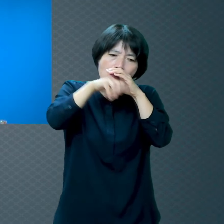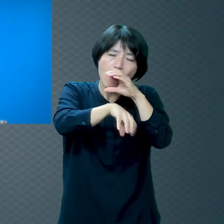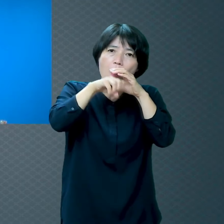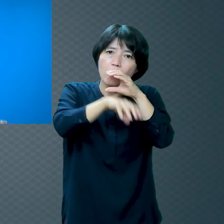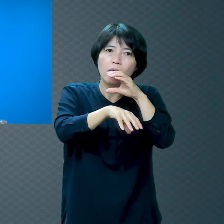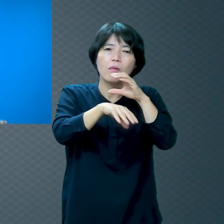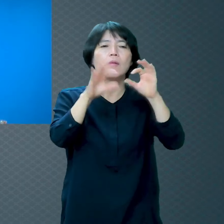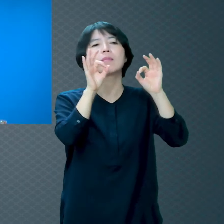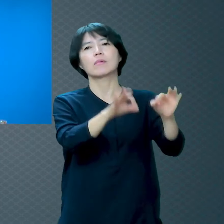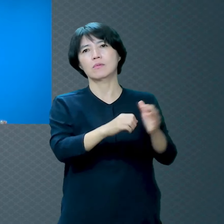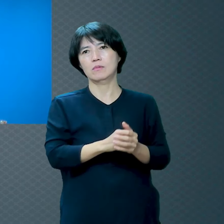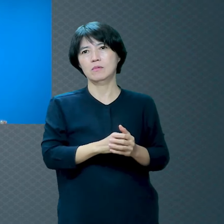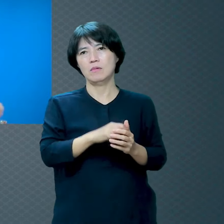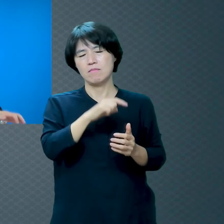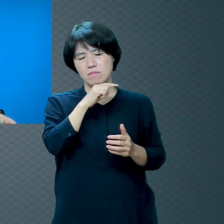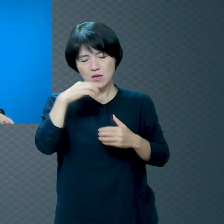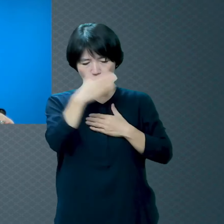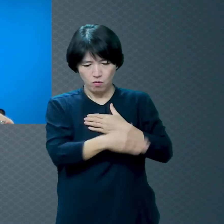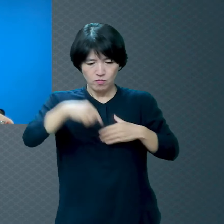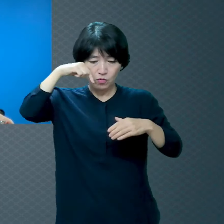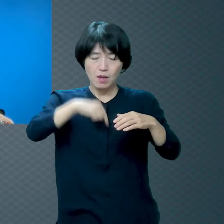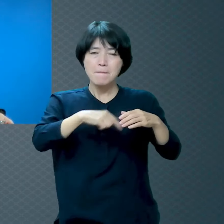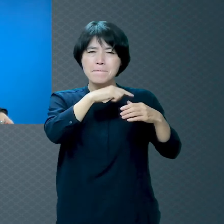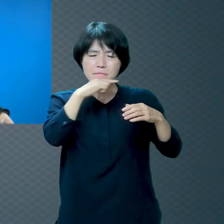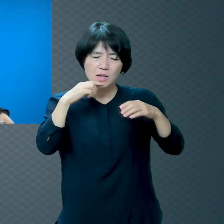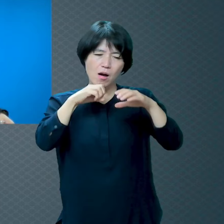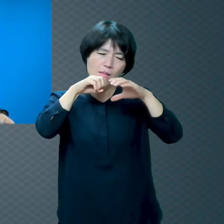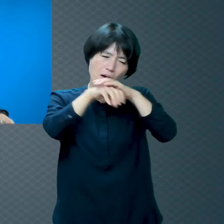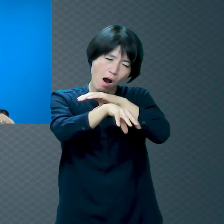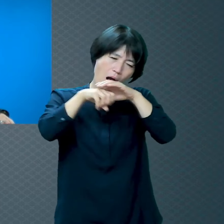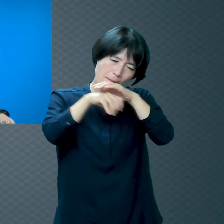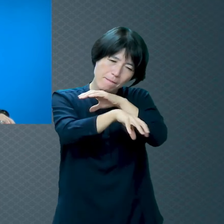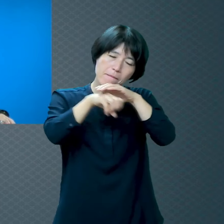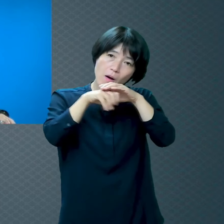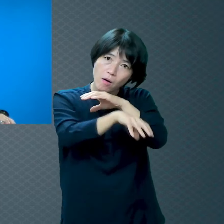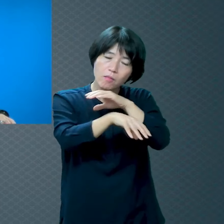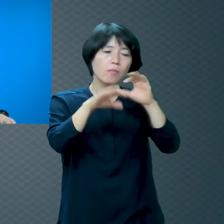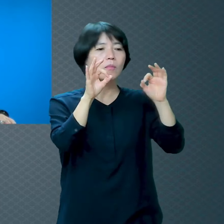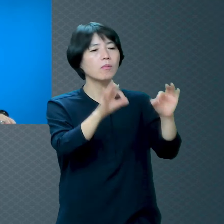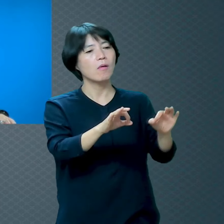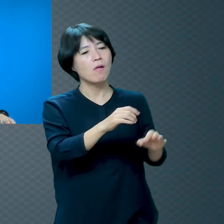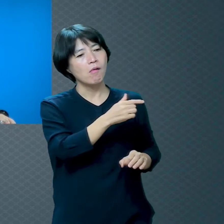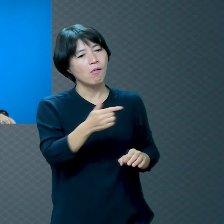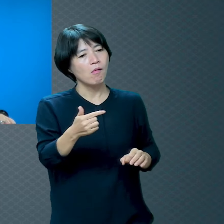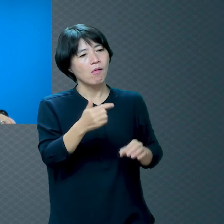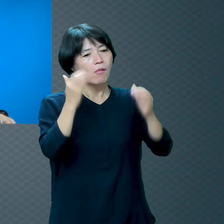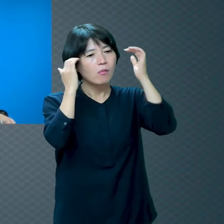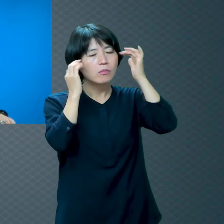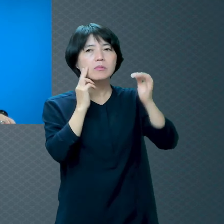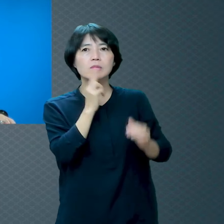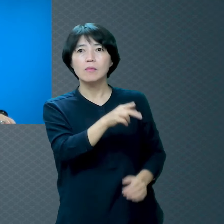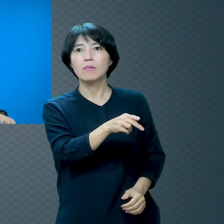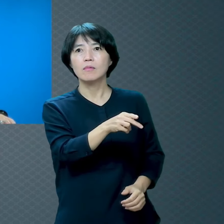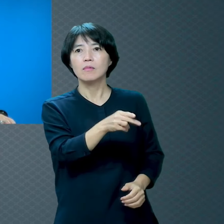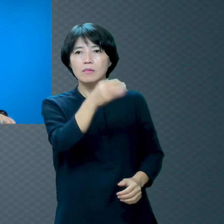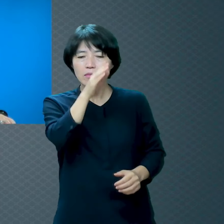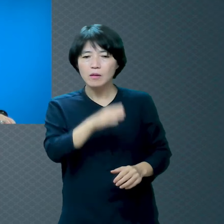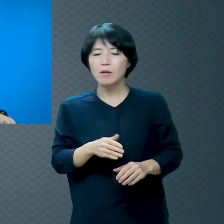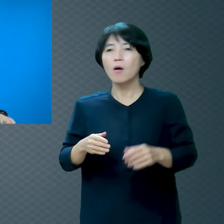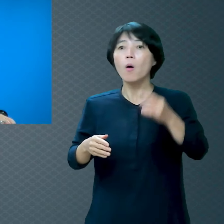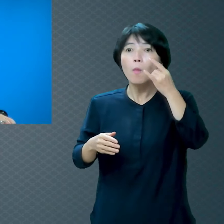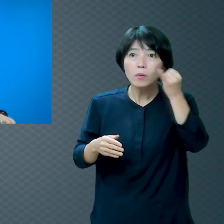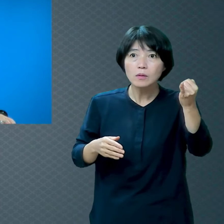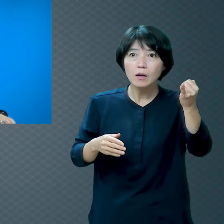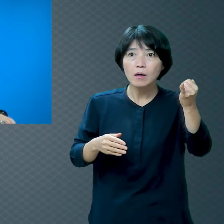그 고통 속에서 죽음을 앞두고 야 나 먼저 갈 테니까 나중에 만나자